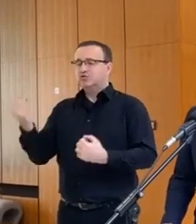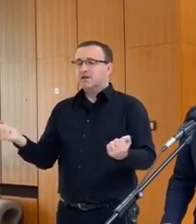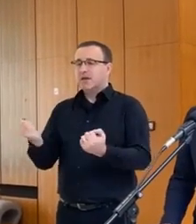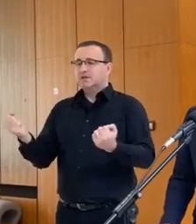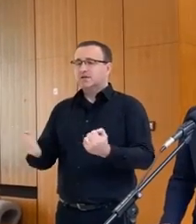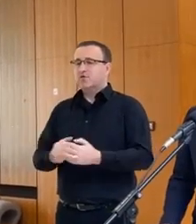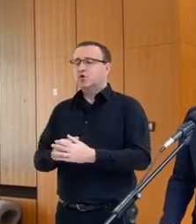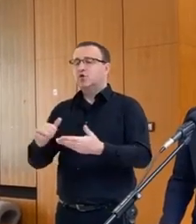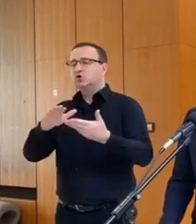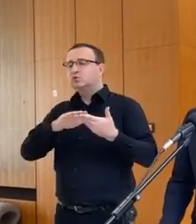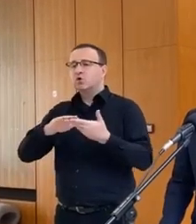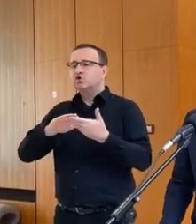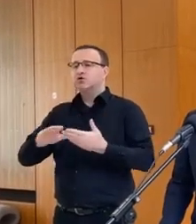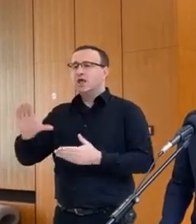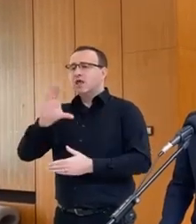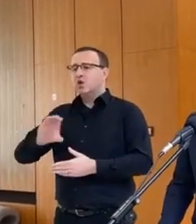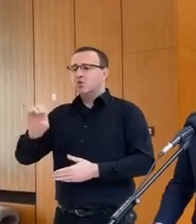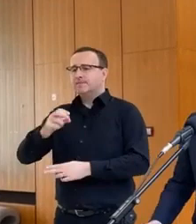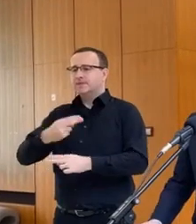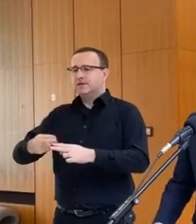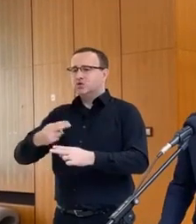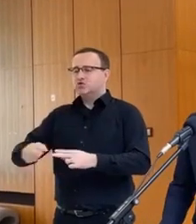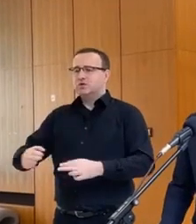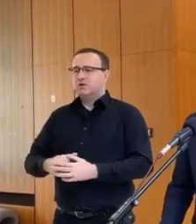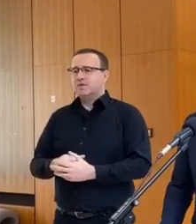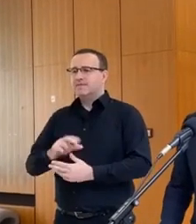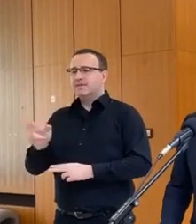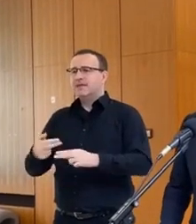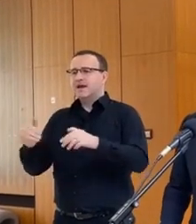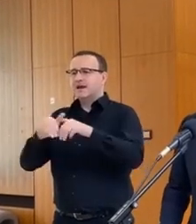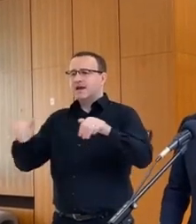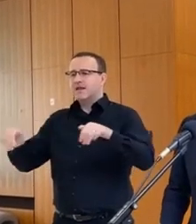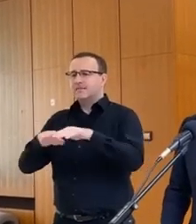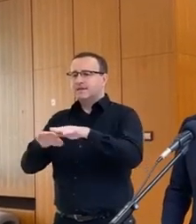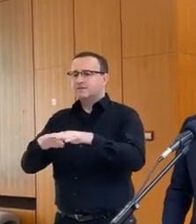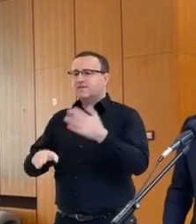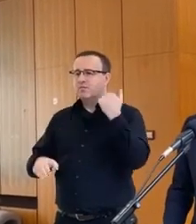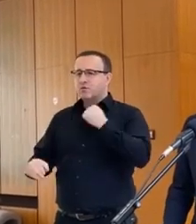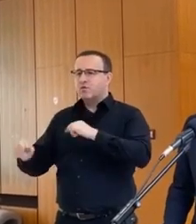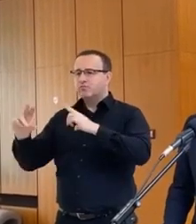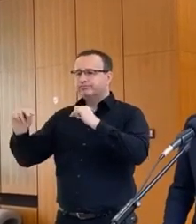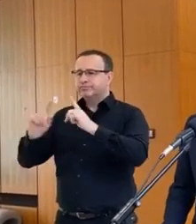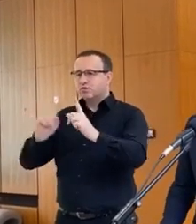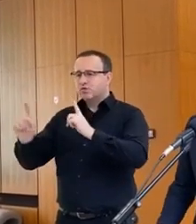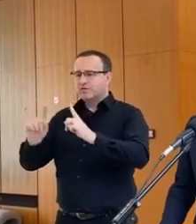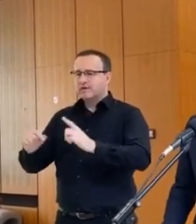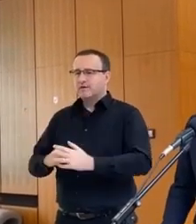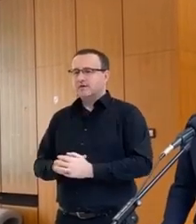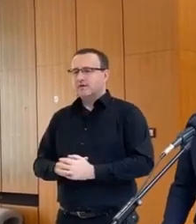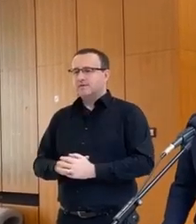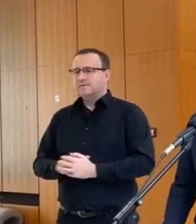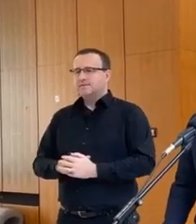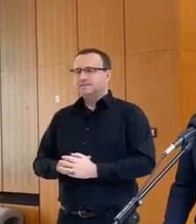najskôr spoločné európske riešenie. Na Rade ministrov sme rokovali aj o